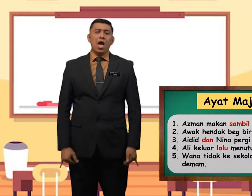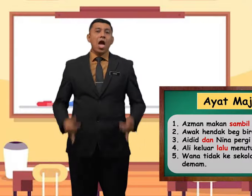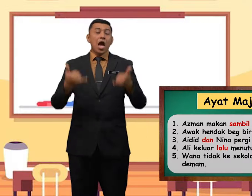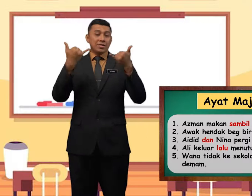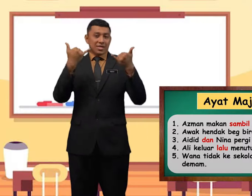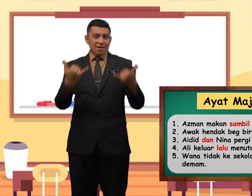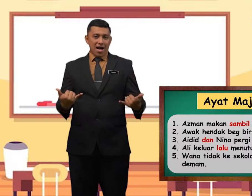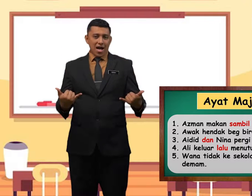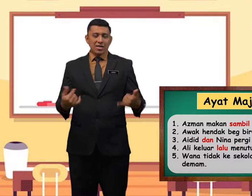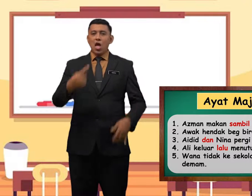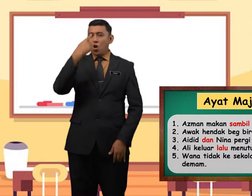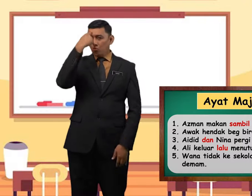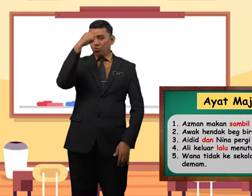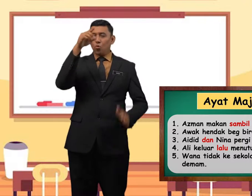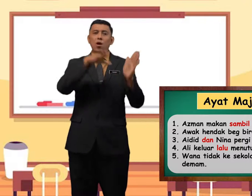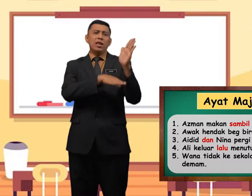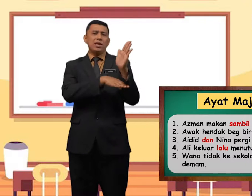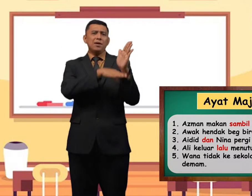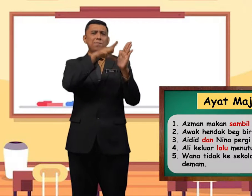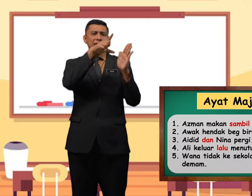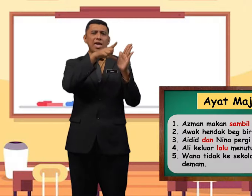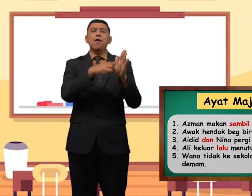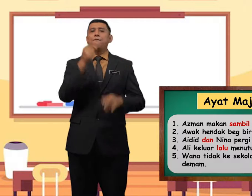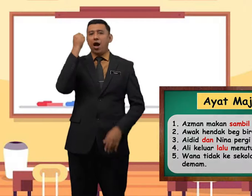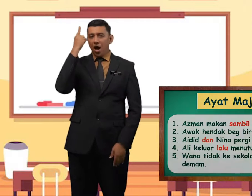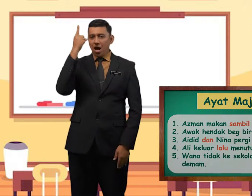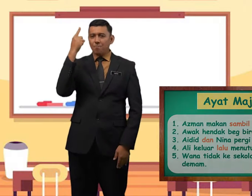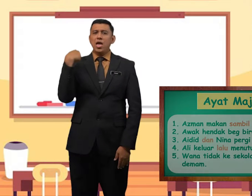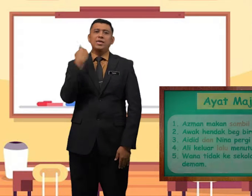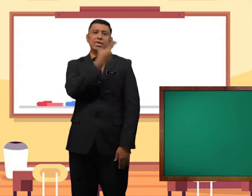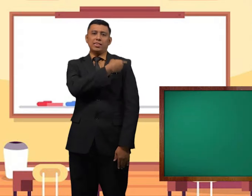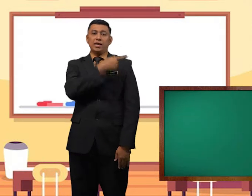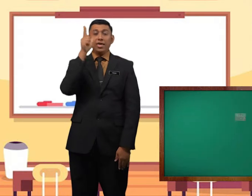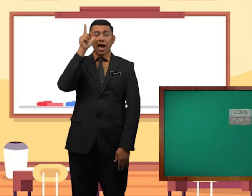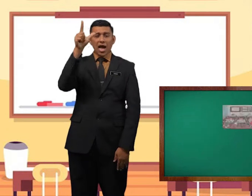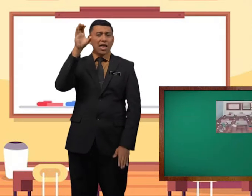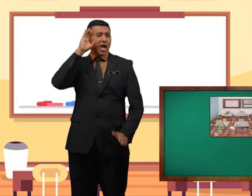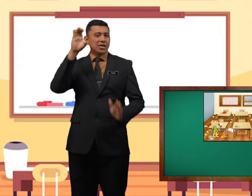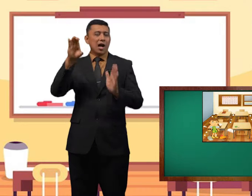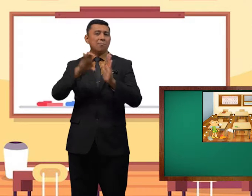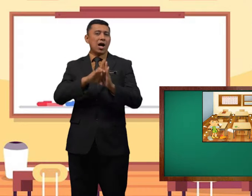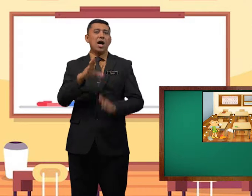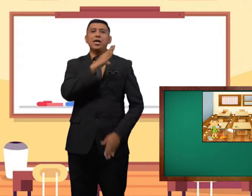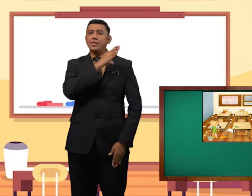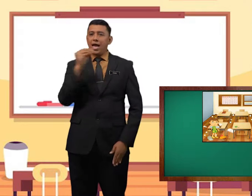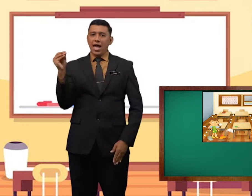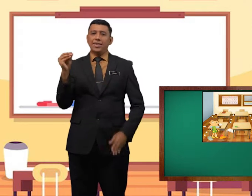Sekarang untuk lebih faham kita lihat gambar dan